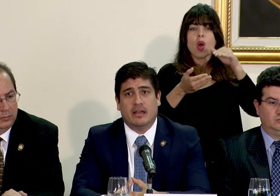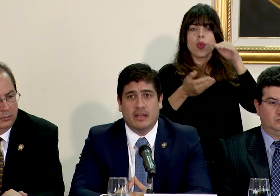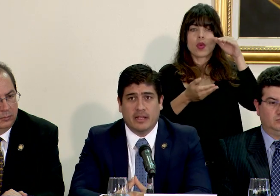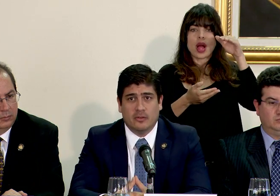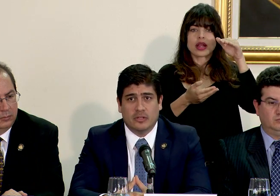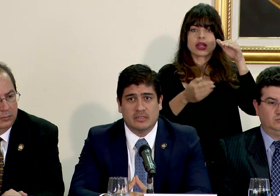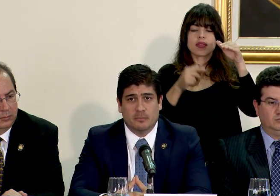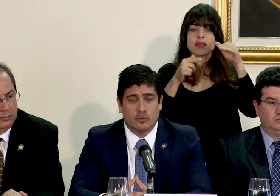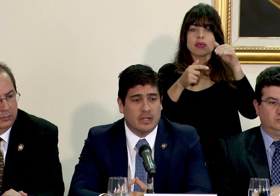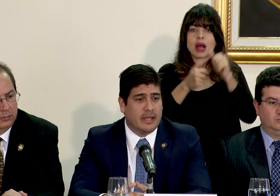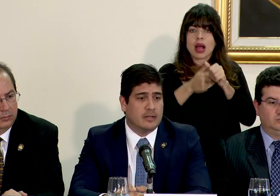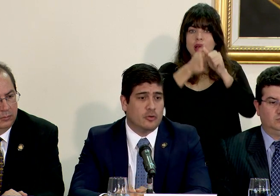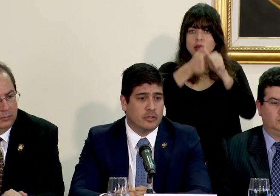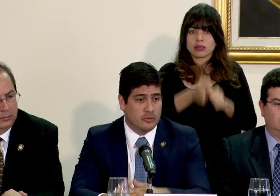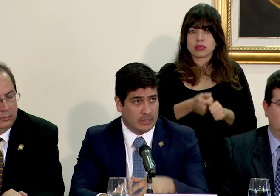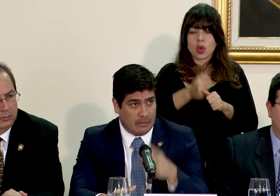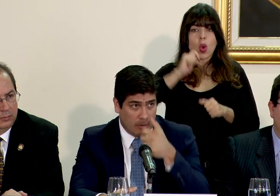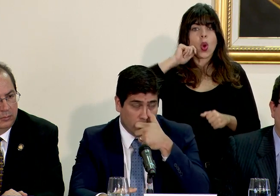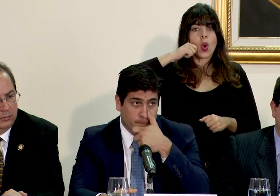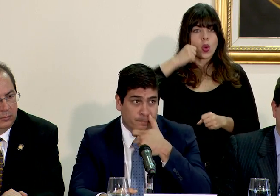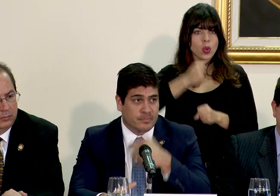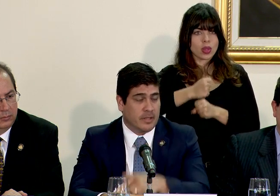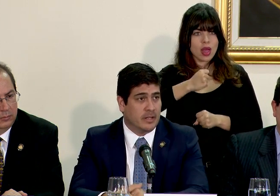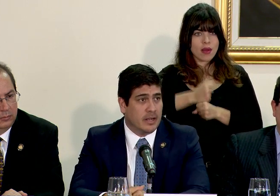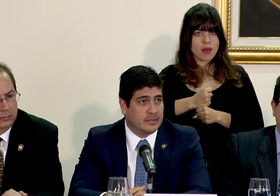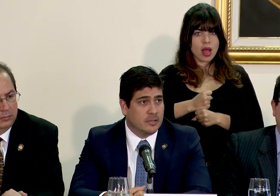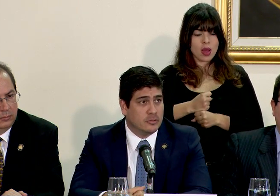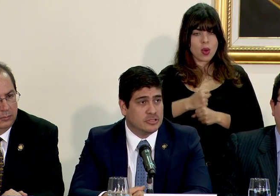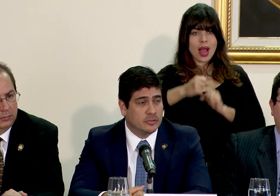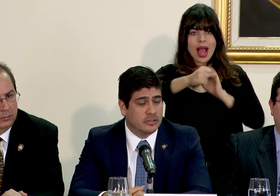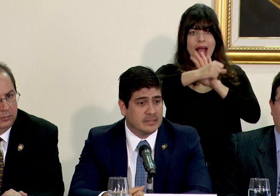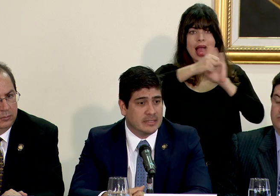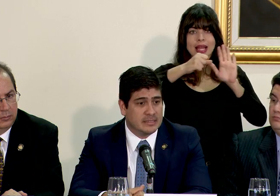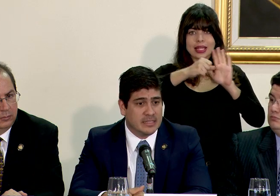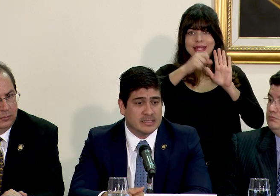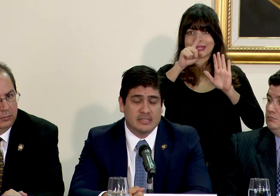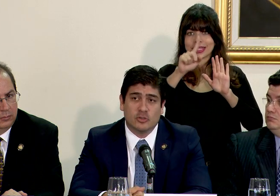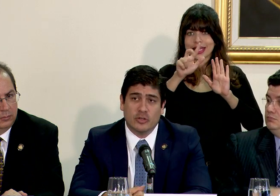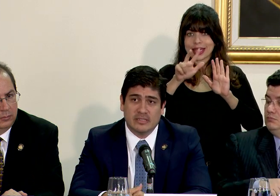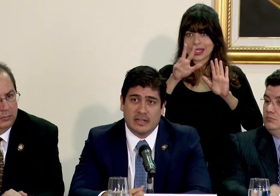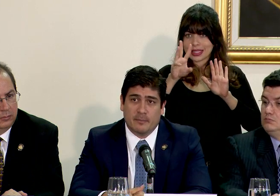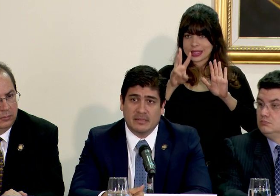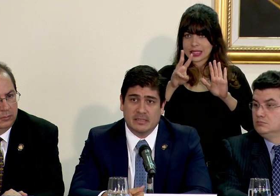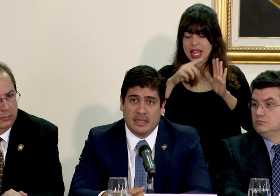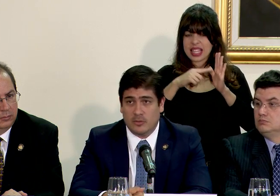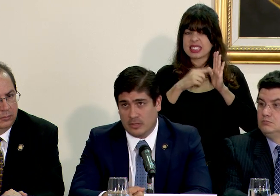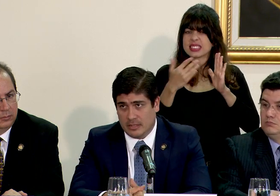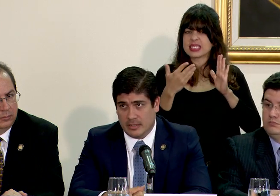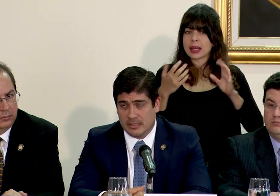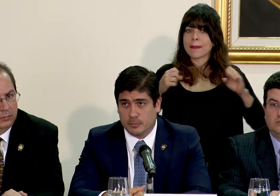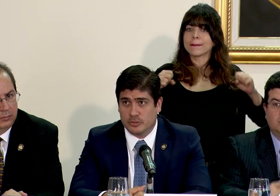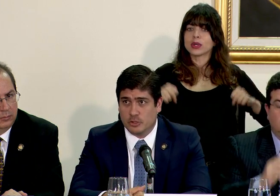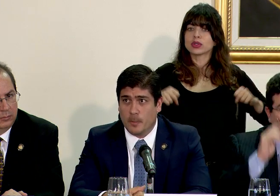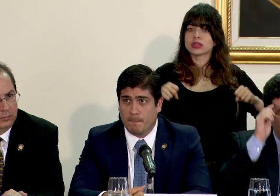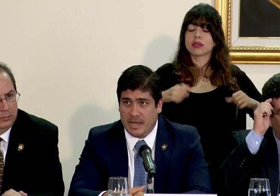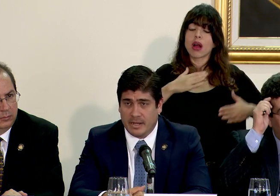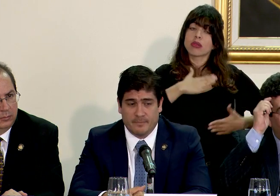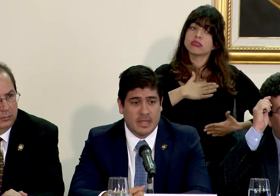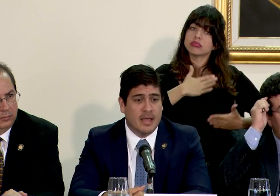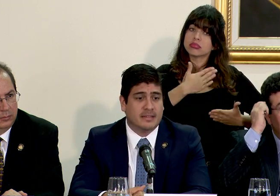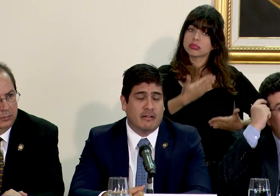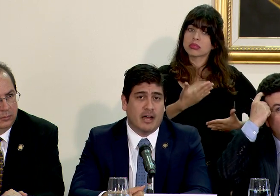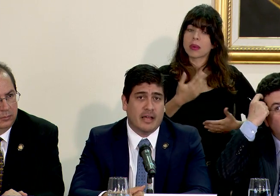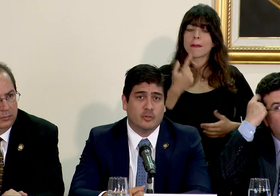está amparada en lo que estipula el Código de Trabajo en el artículo 136. Esto es la capacidad o la disposición